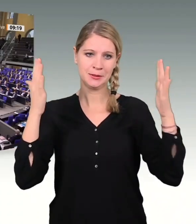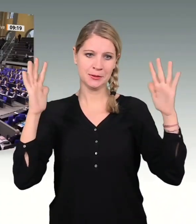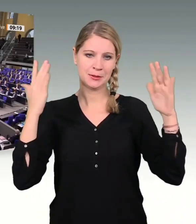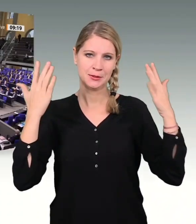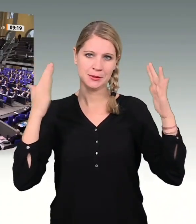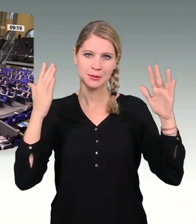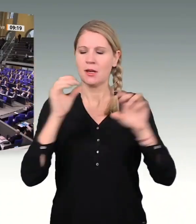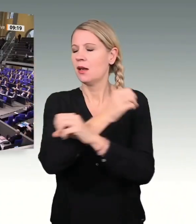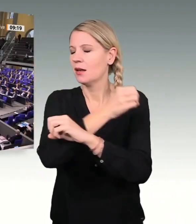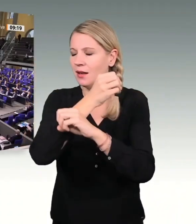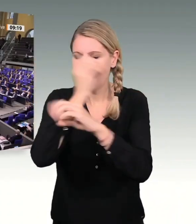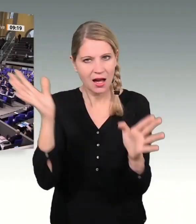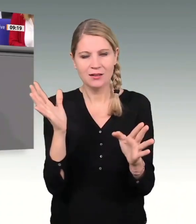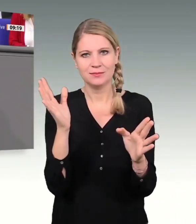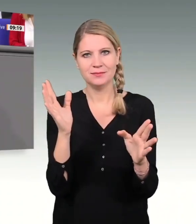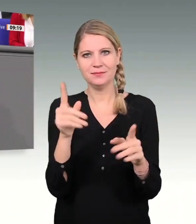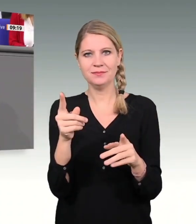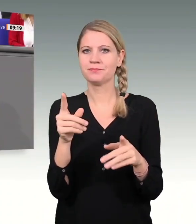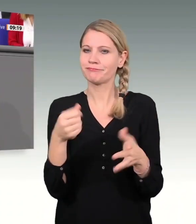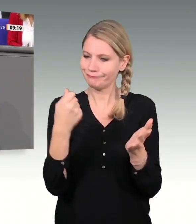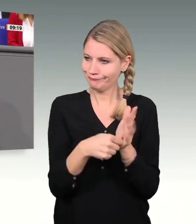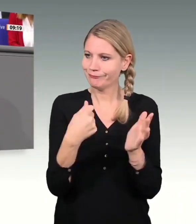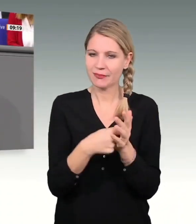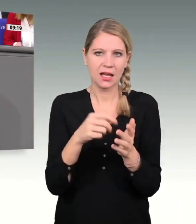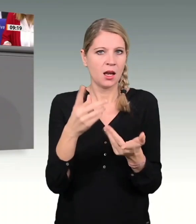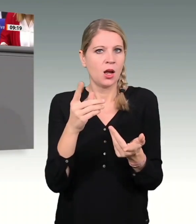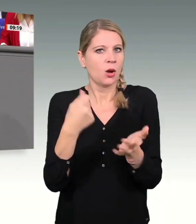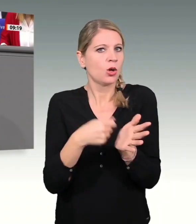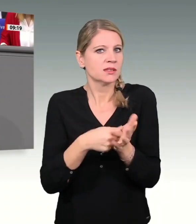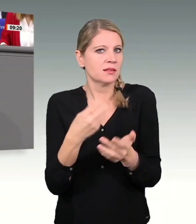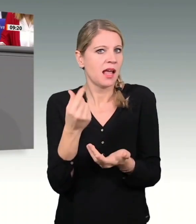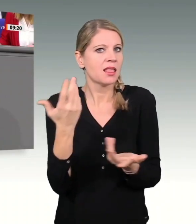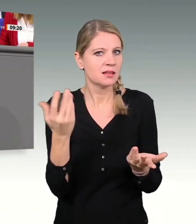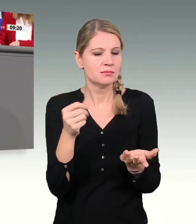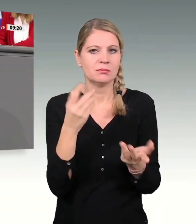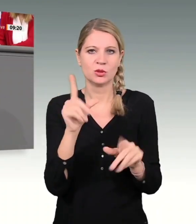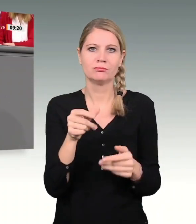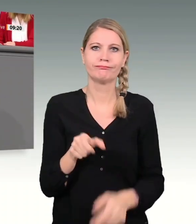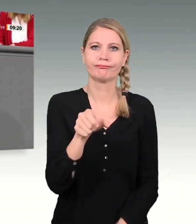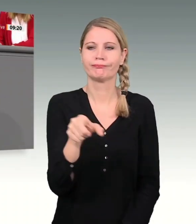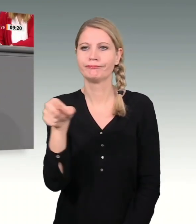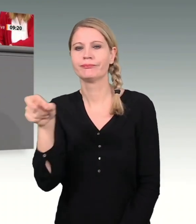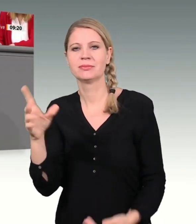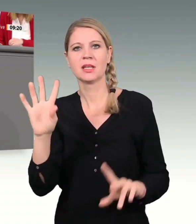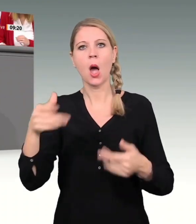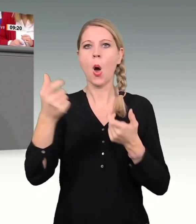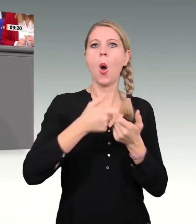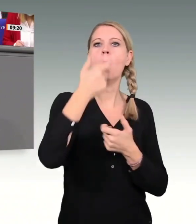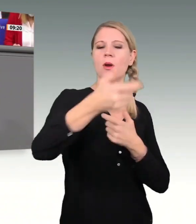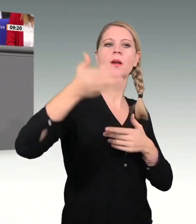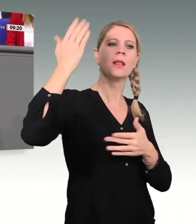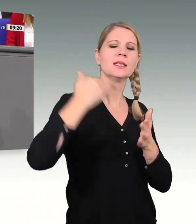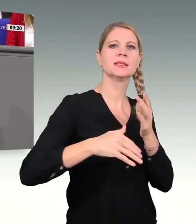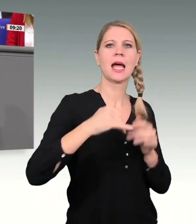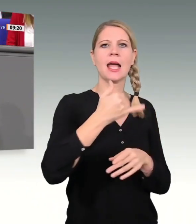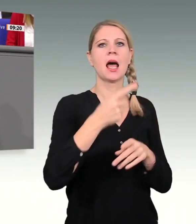Und natürlich, das kostet eine Menge Geld. Und auch die Brücken der letzten anderthalb Jahre haben eine Menge Geld gekostet. Aber hätten